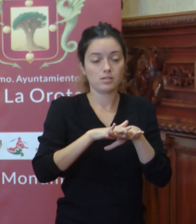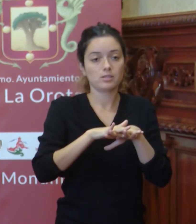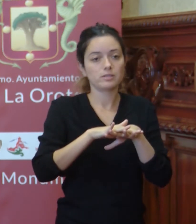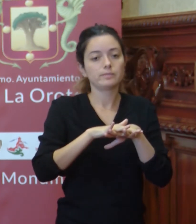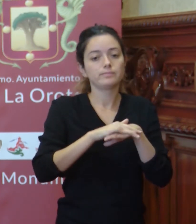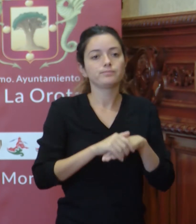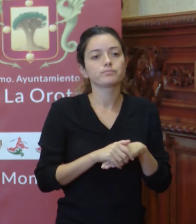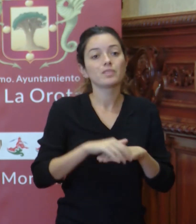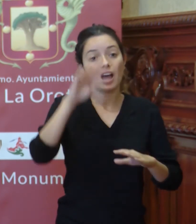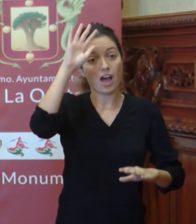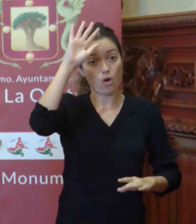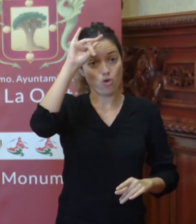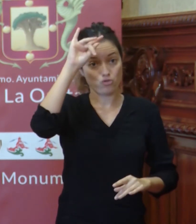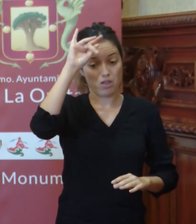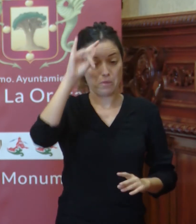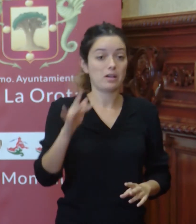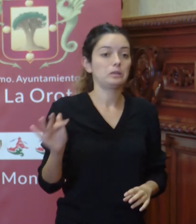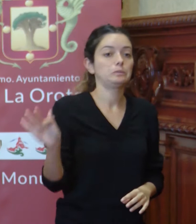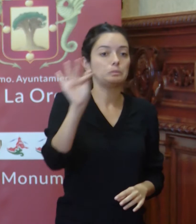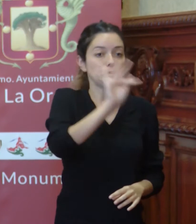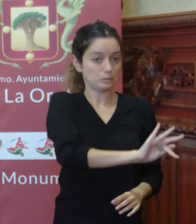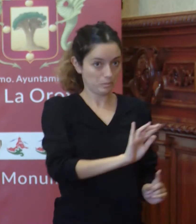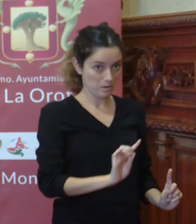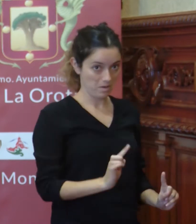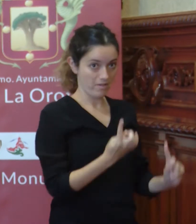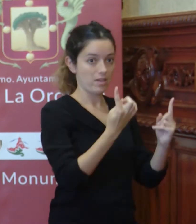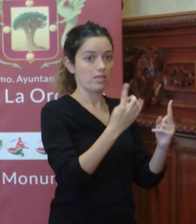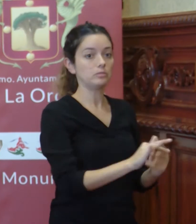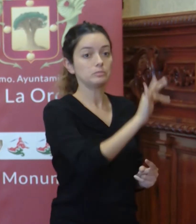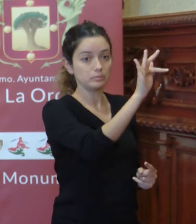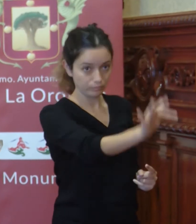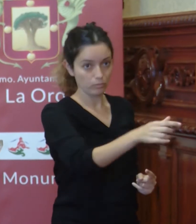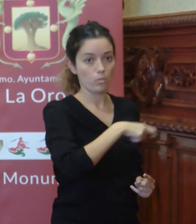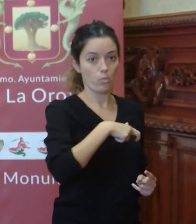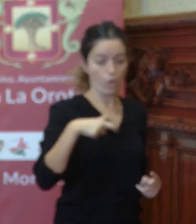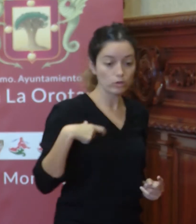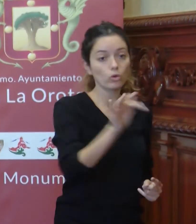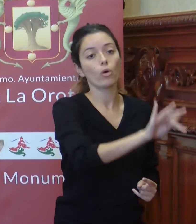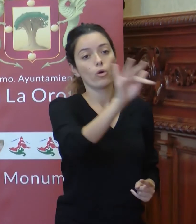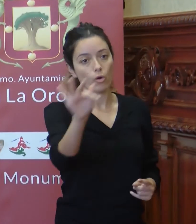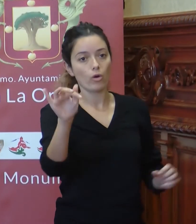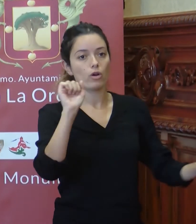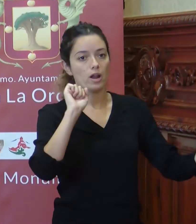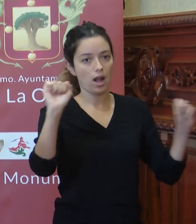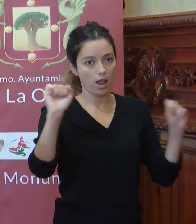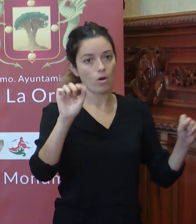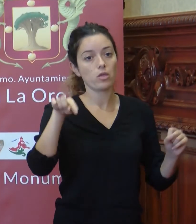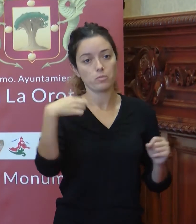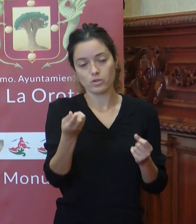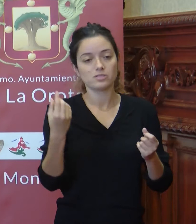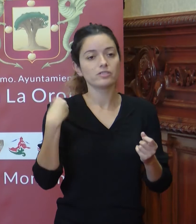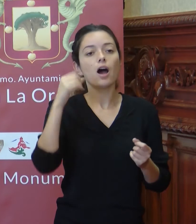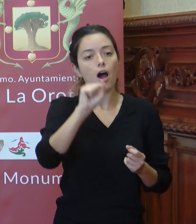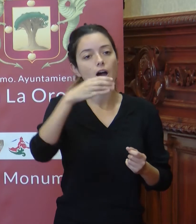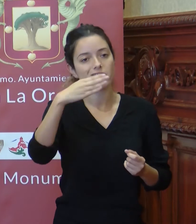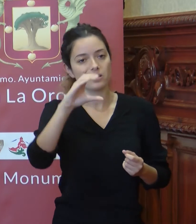constituirá esa primera secretaría, le seguirá el Puerto de la Cruz, a continuación los Ralejos y en orden alfabético se